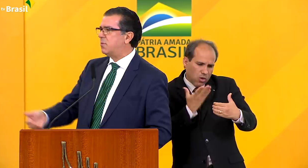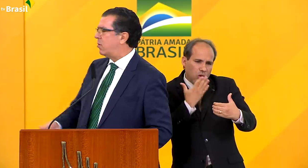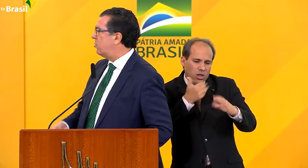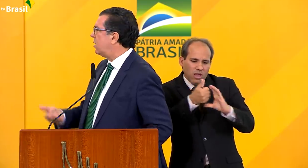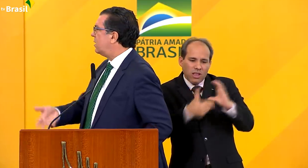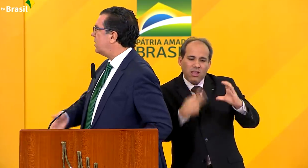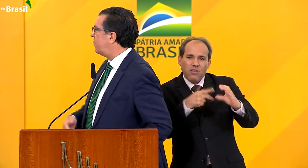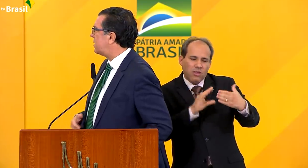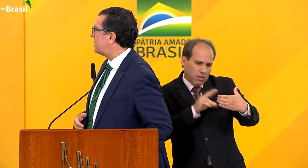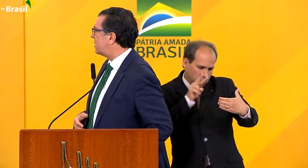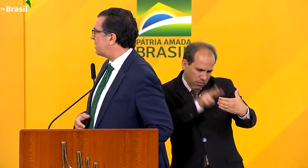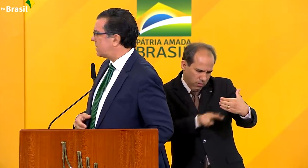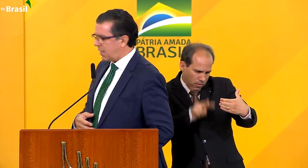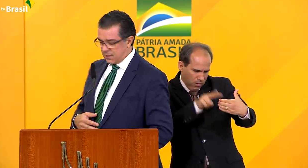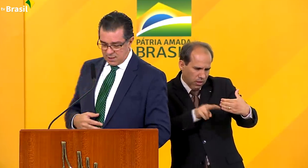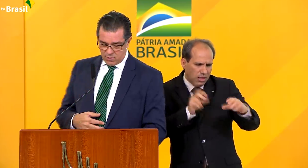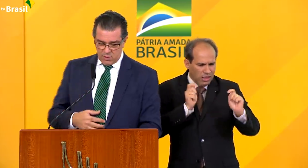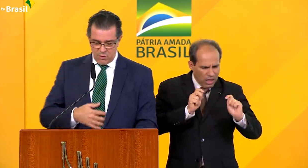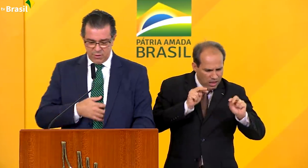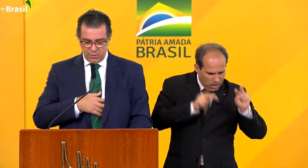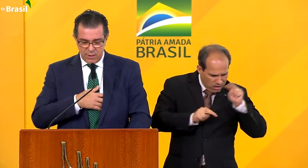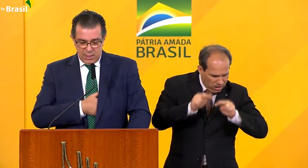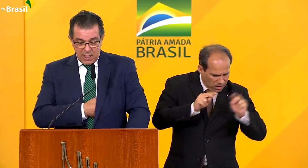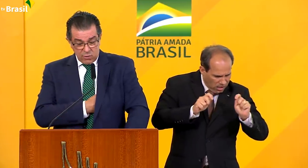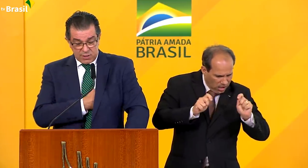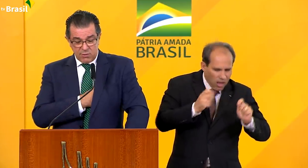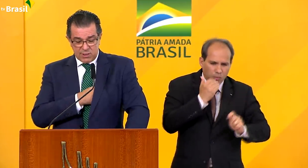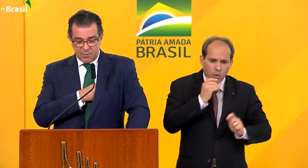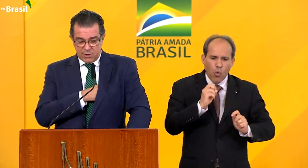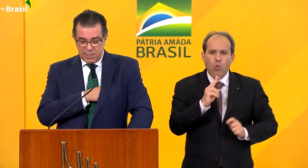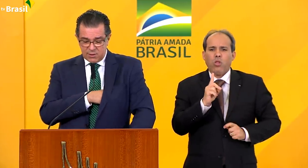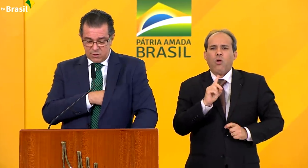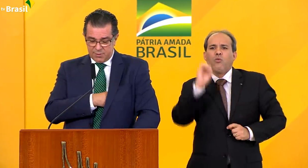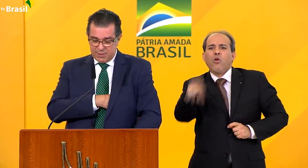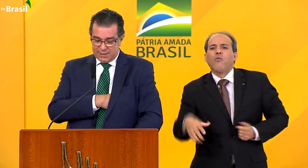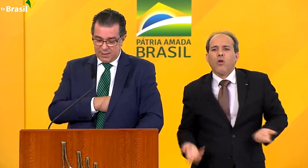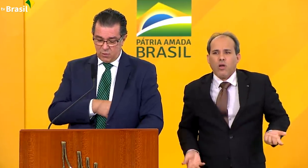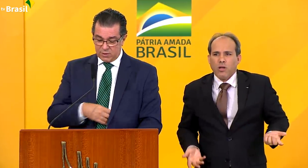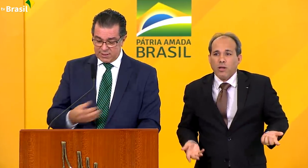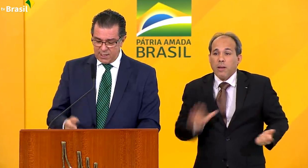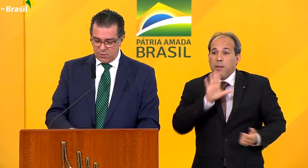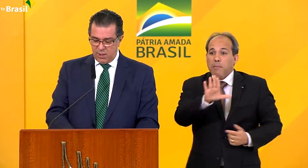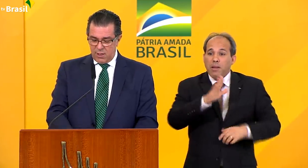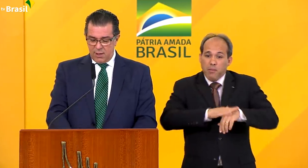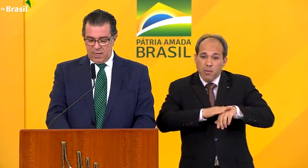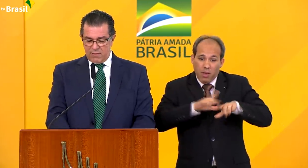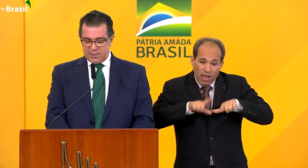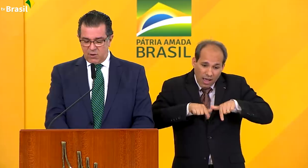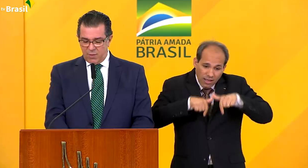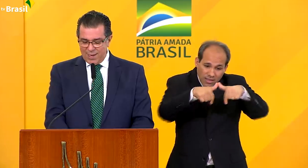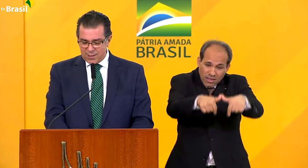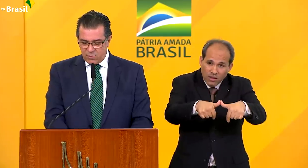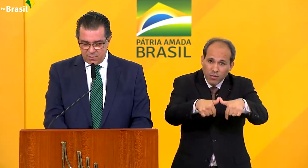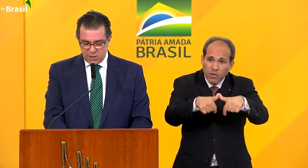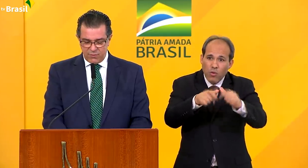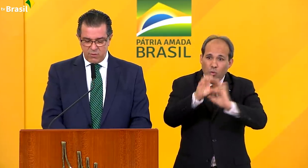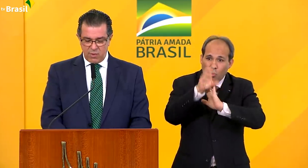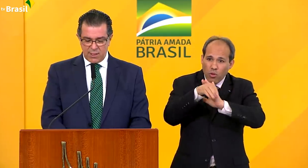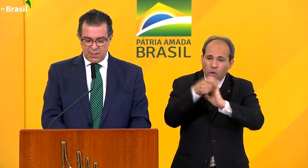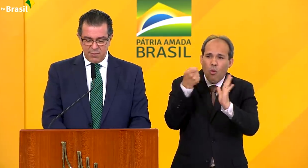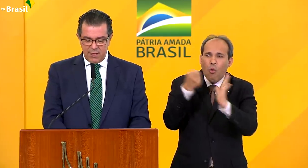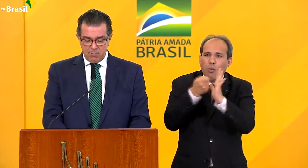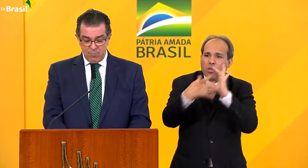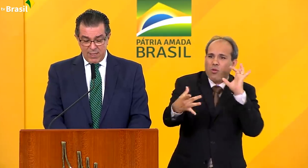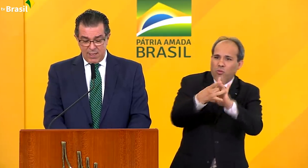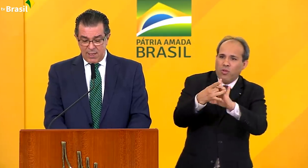sensoriais do produto, se ele precisa ser descartado ou não. A adoção desse processo, desse conceito, deve ser obrigatoriamente